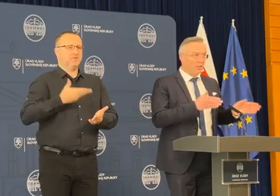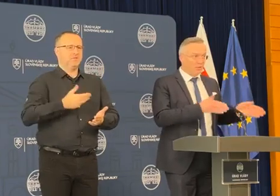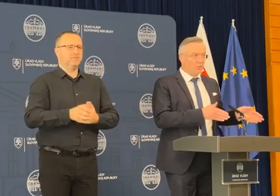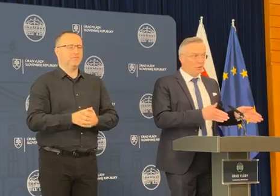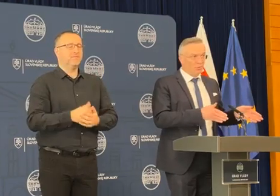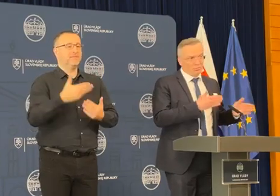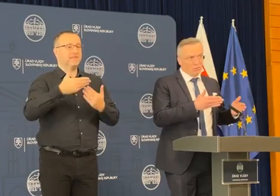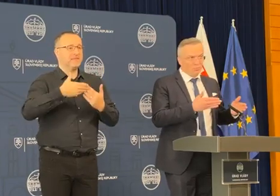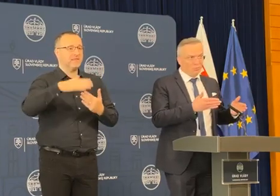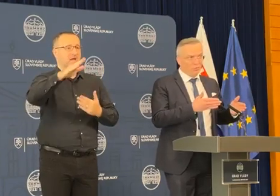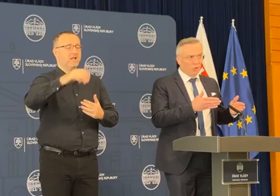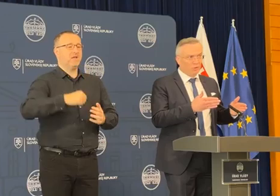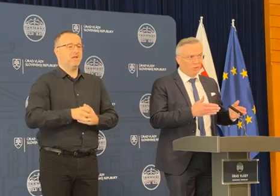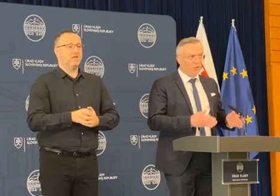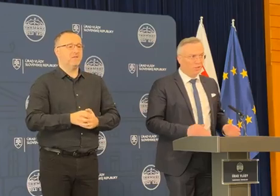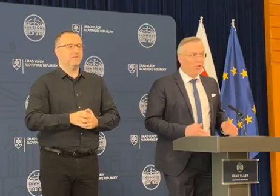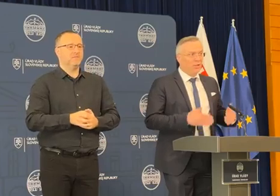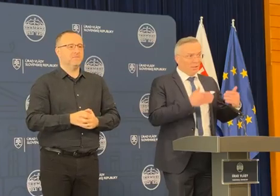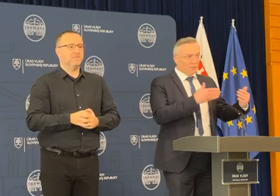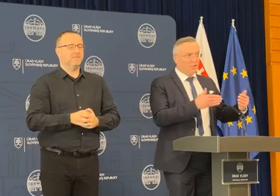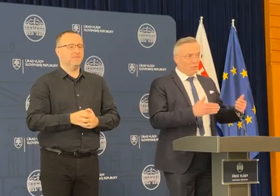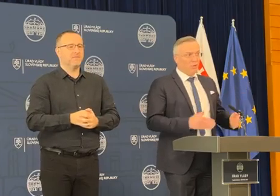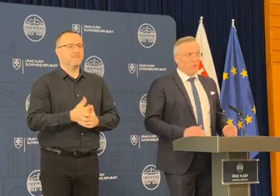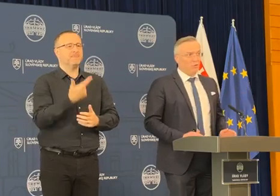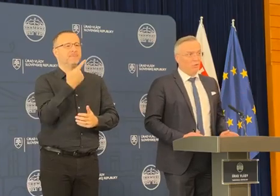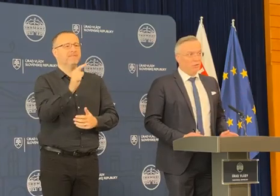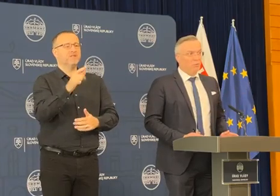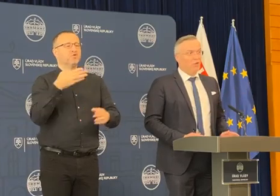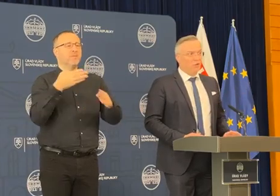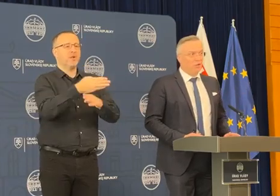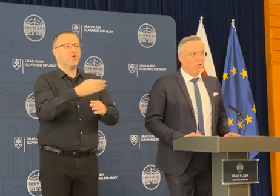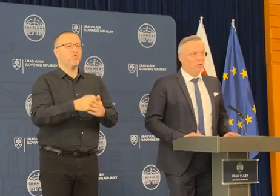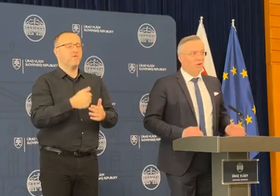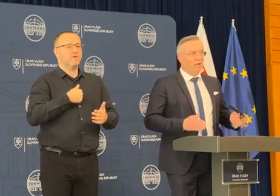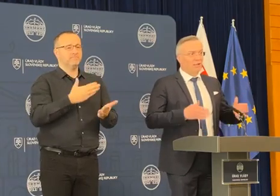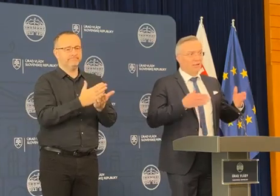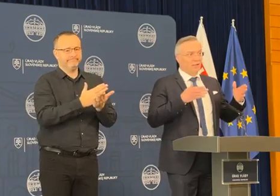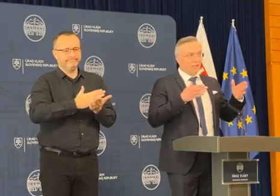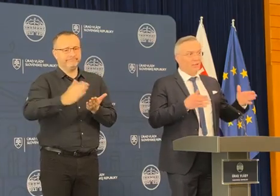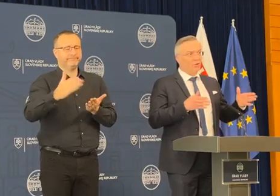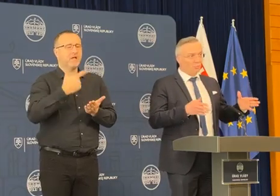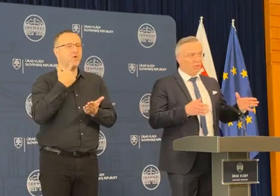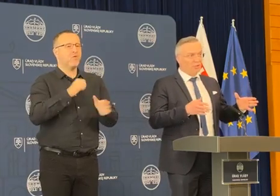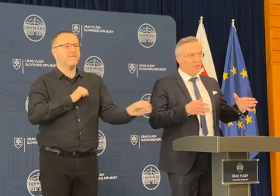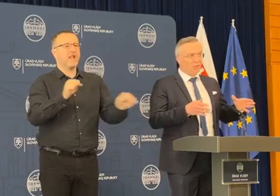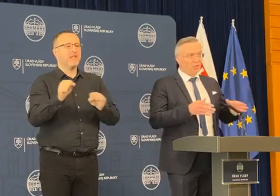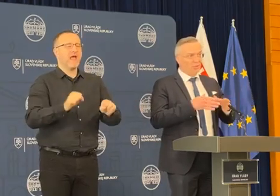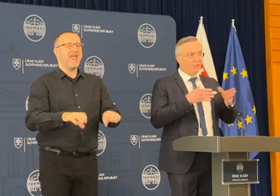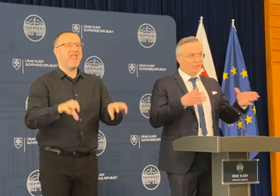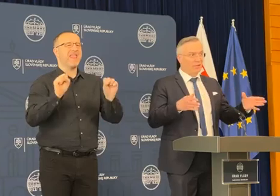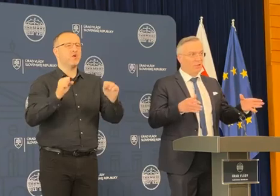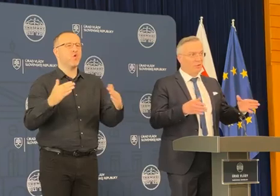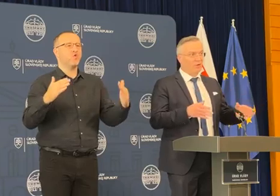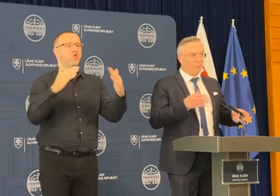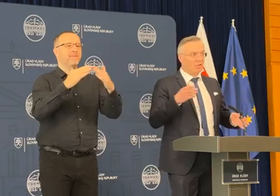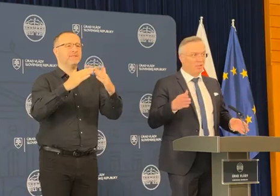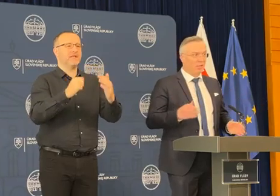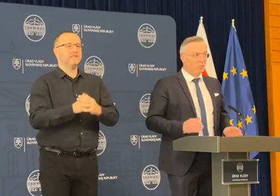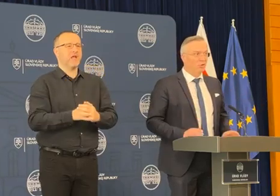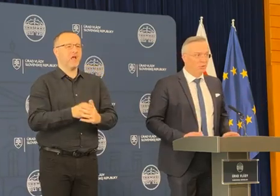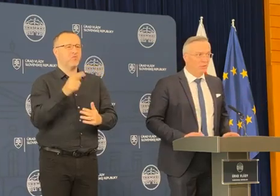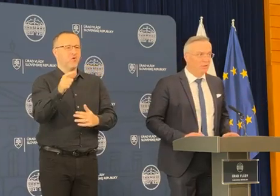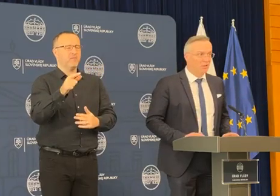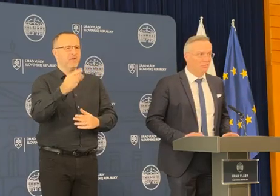Ďalej, 200 miliónov sme vyčlenili ako vláda na energokompensácie. Tam je tá schéma, ktorá je